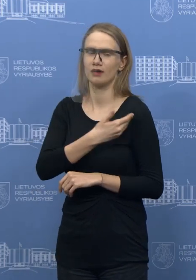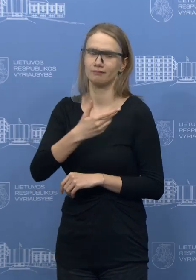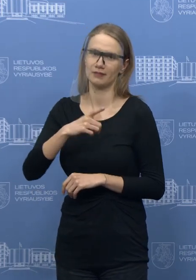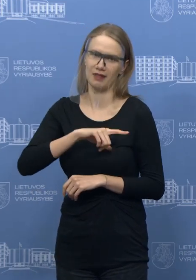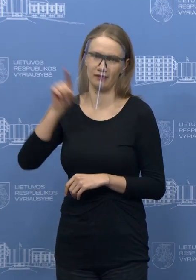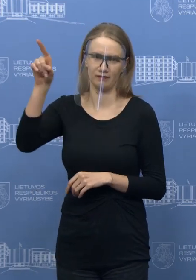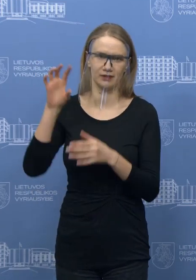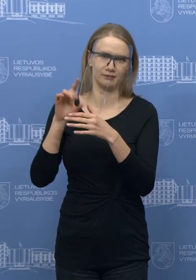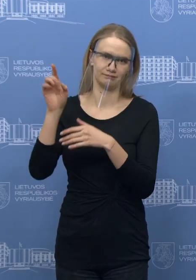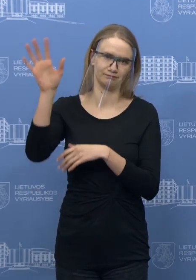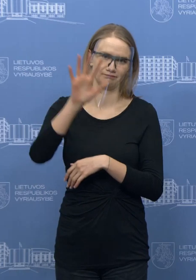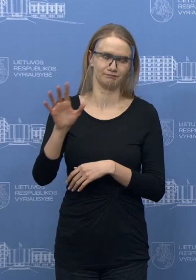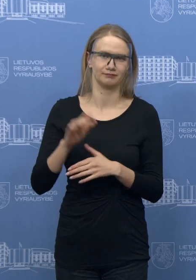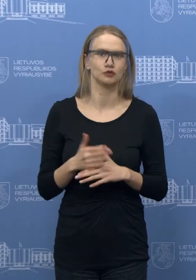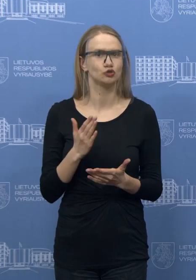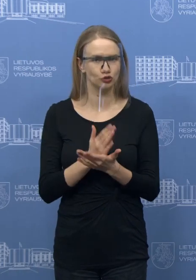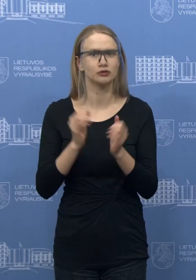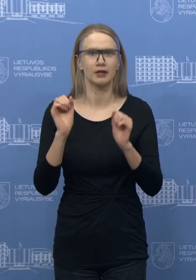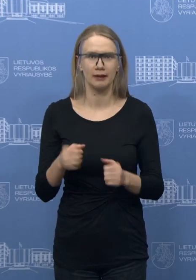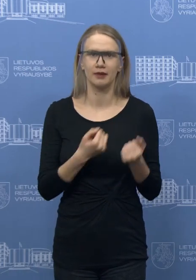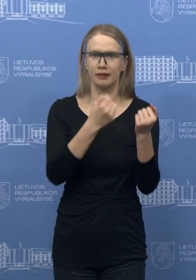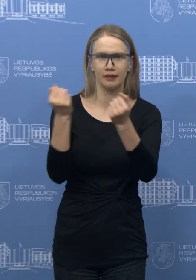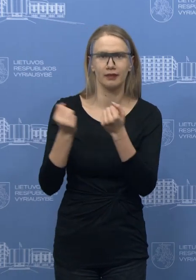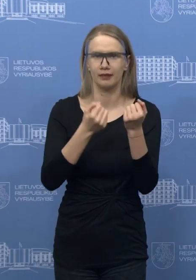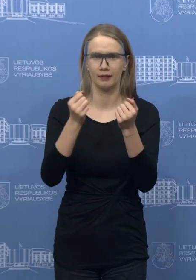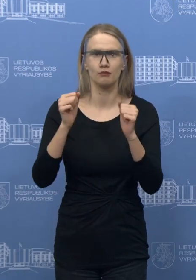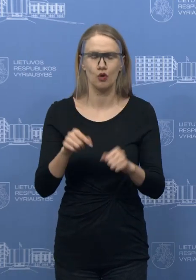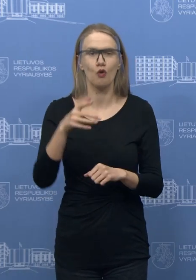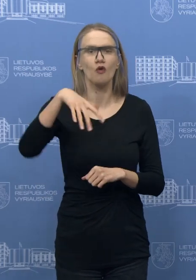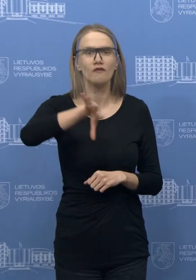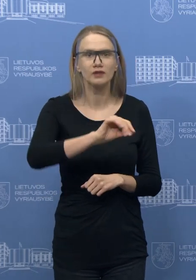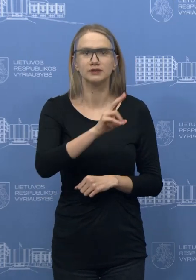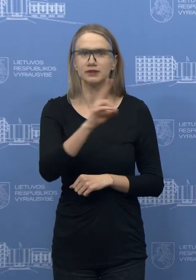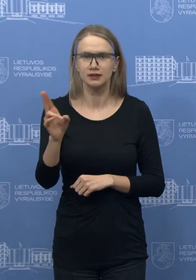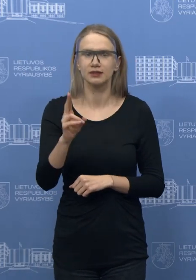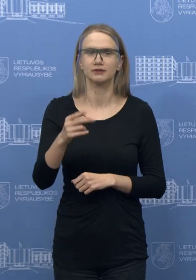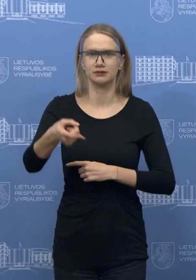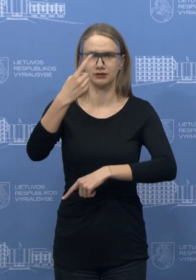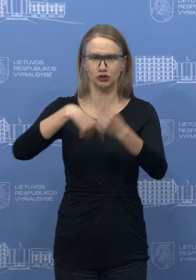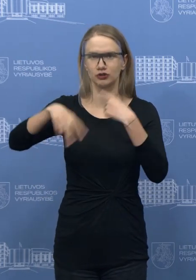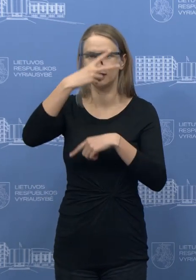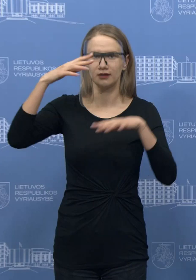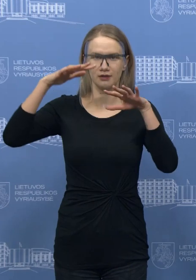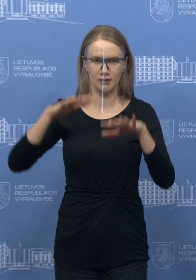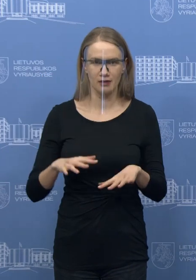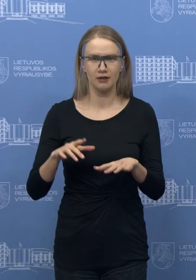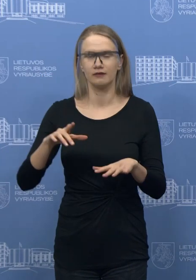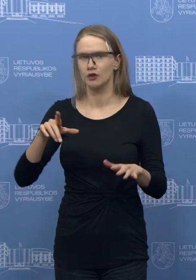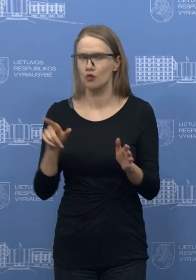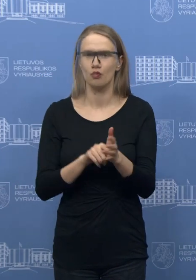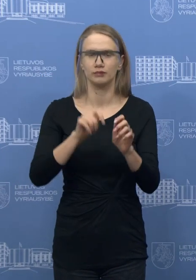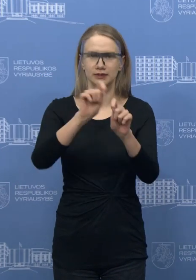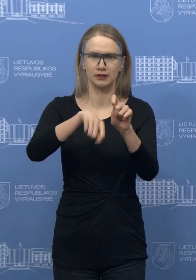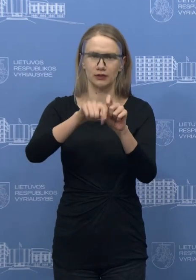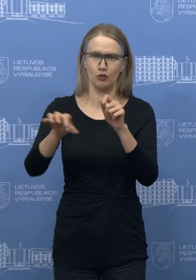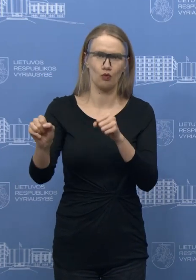Bet kokiu atveju, noriu taip pat patikinti, kad visi asmenys atvyksantis į Lietuvą, mūsų piriečiai grįžtantys turės būti privalomai testuojami